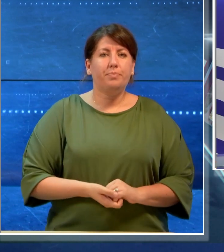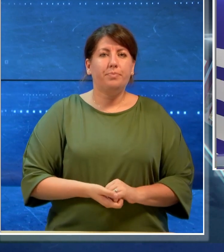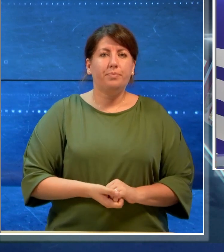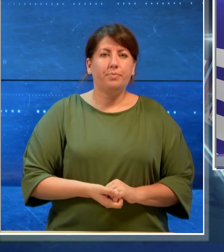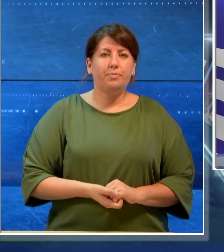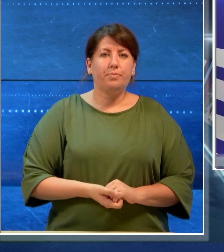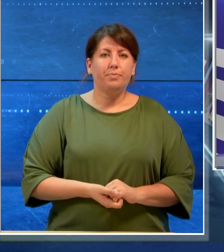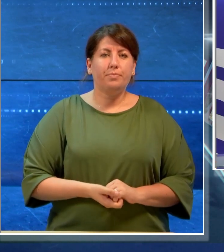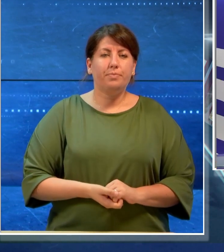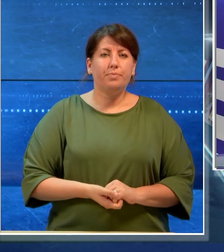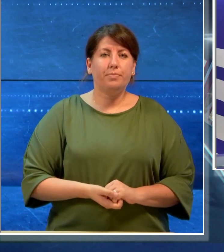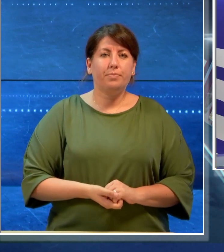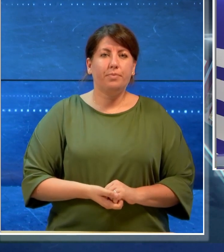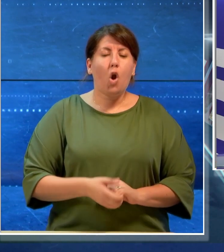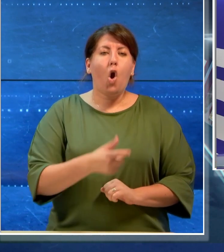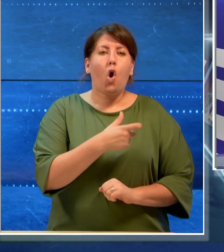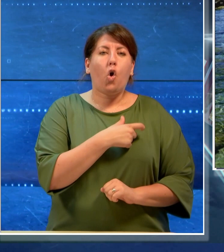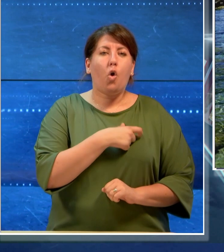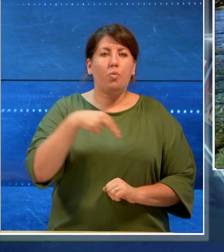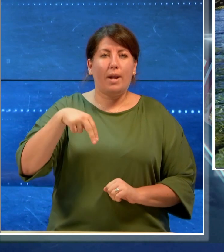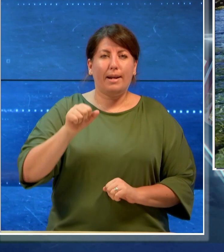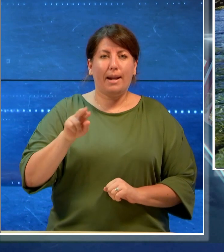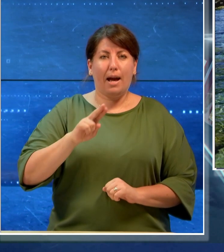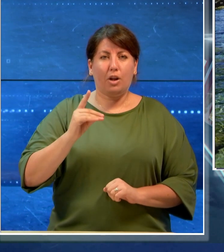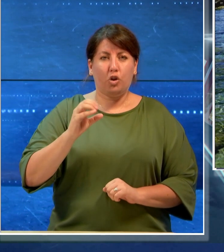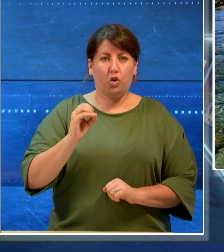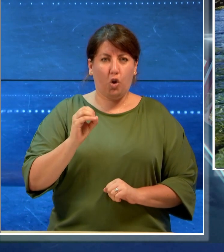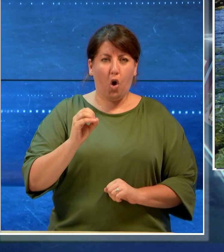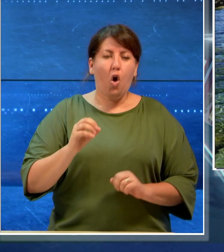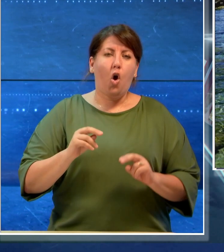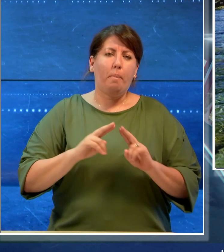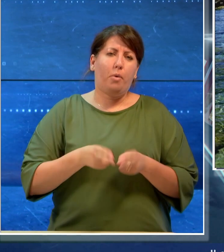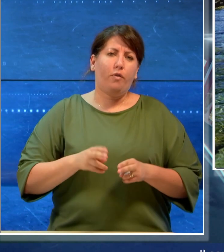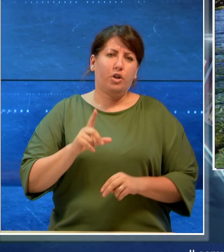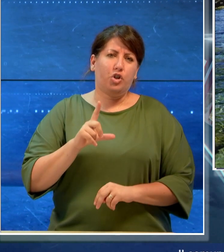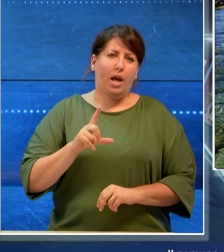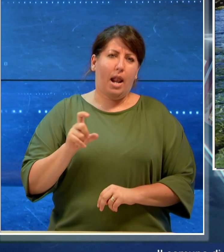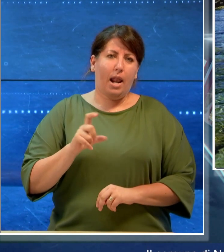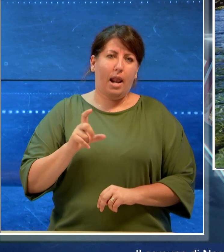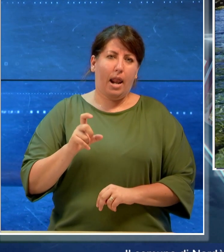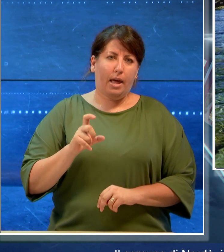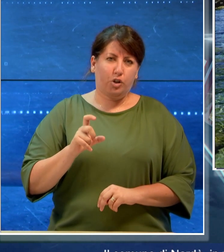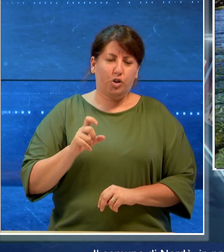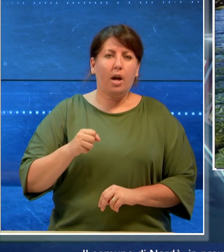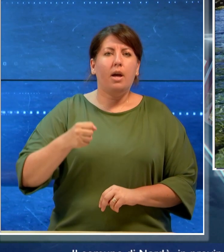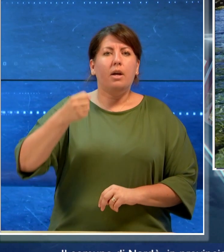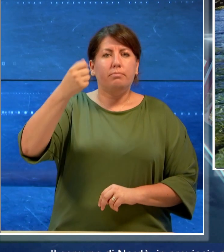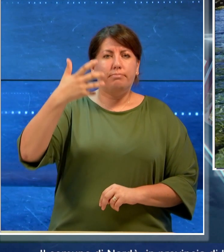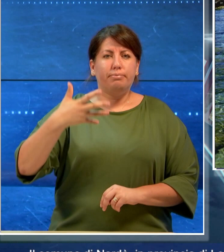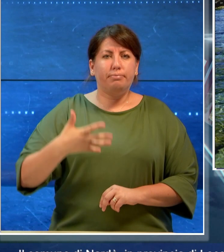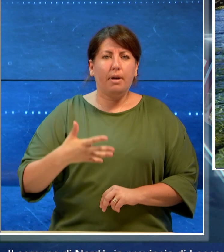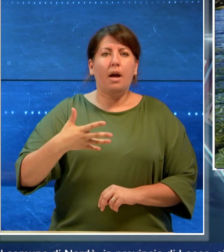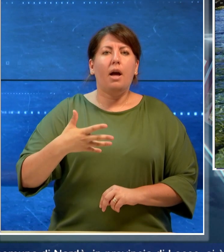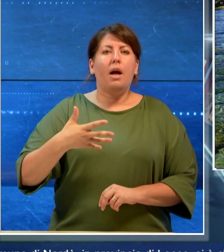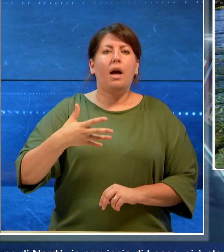Il comune di Nardò, in provincia di Lecce, si è classificato secondo nella top 5